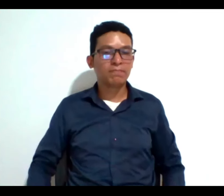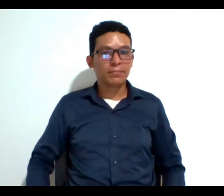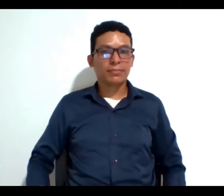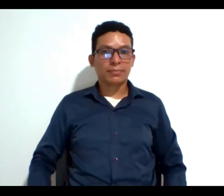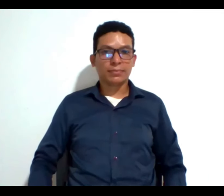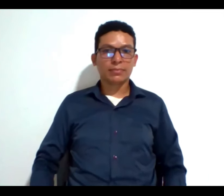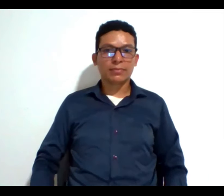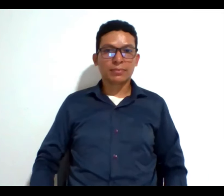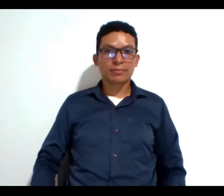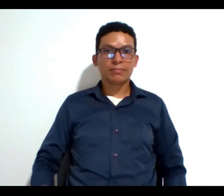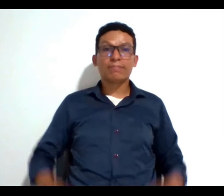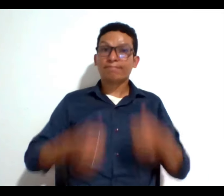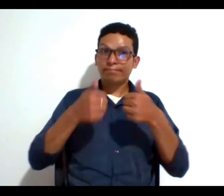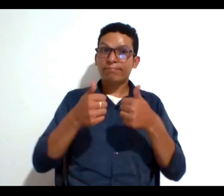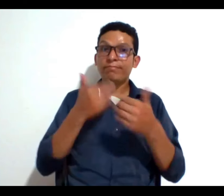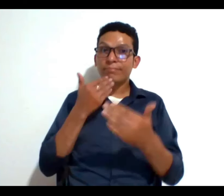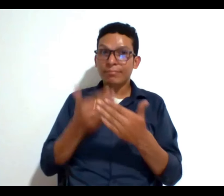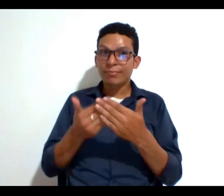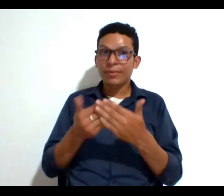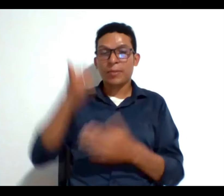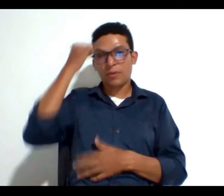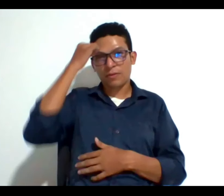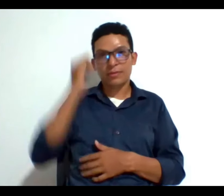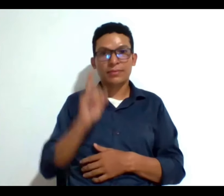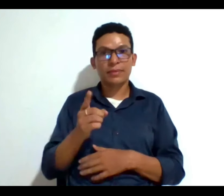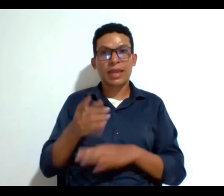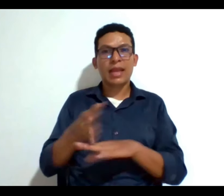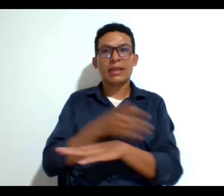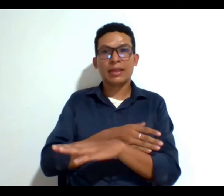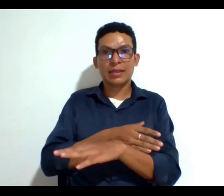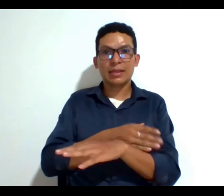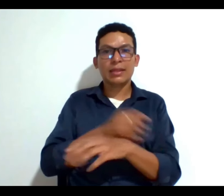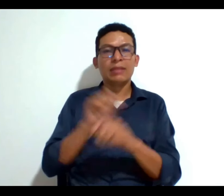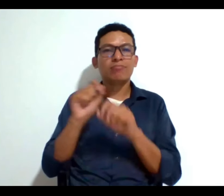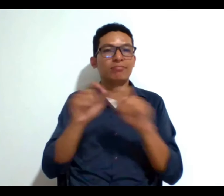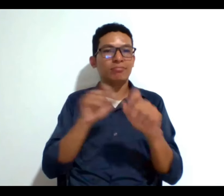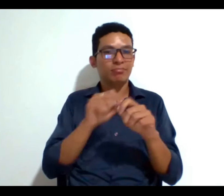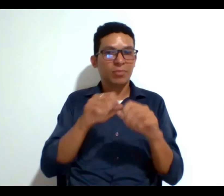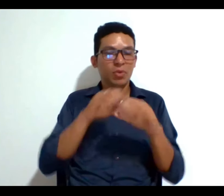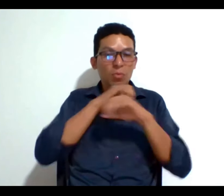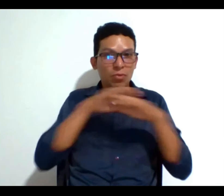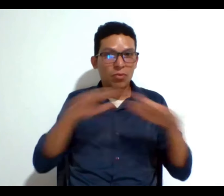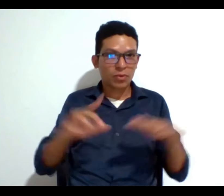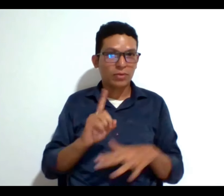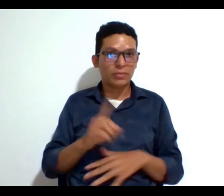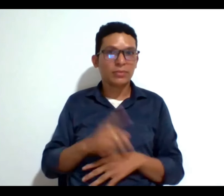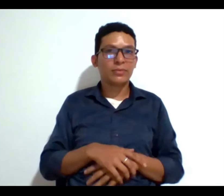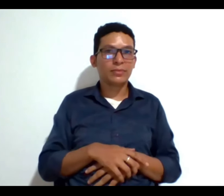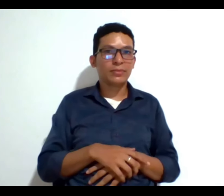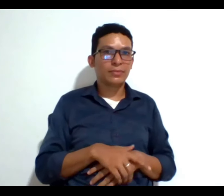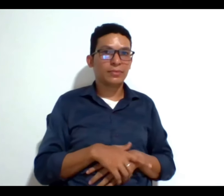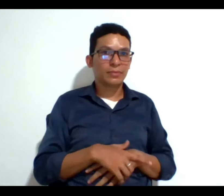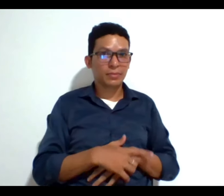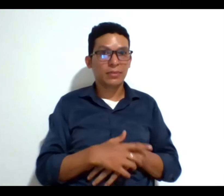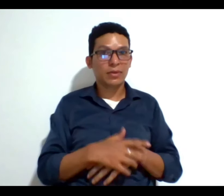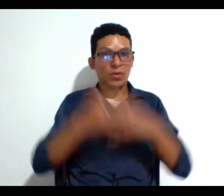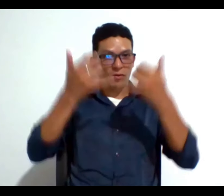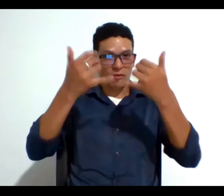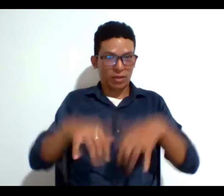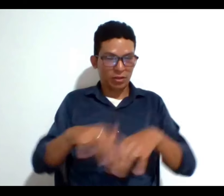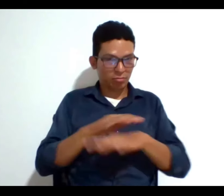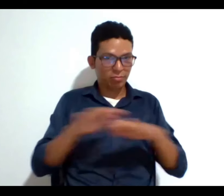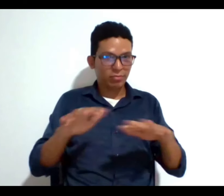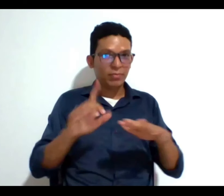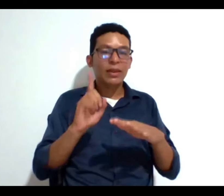bien gracias profe Natalia antes de pasar a las preguntas del público para cerrar ya también